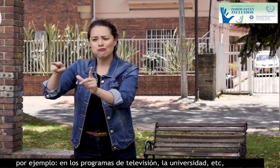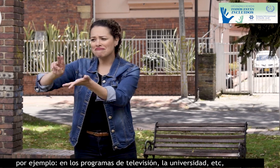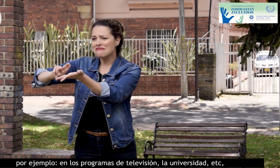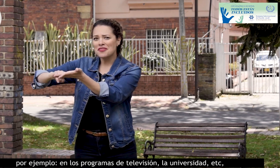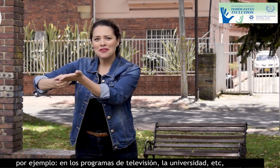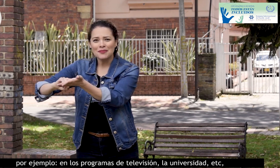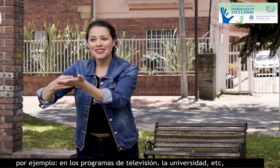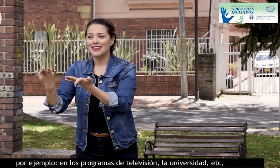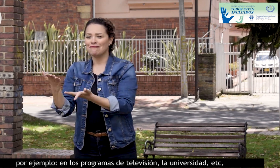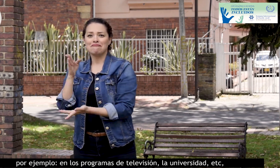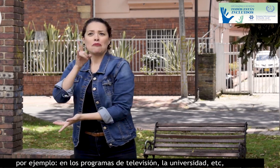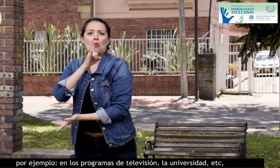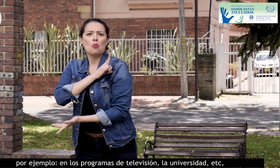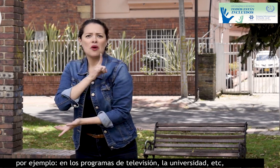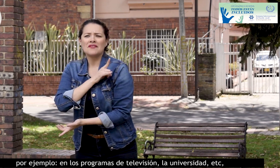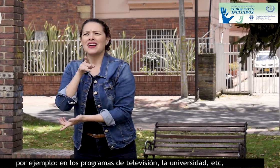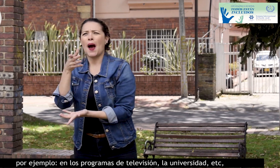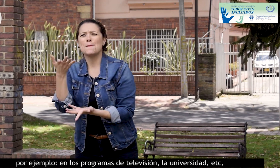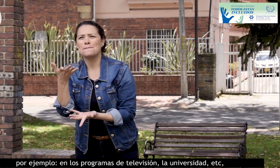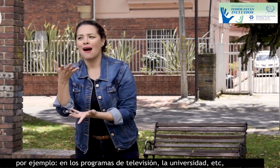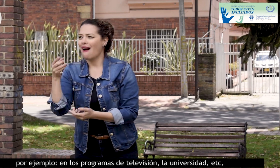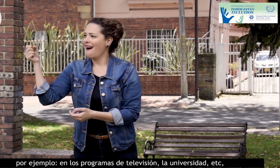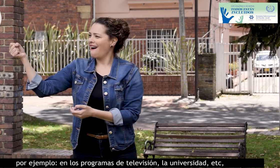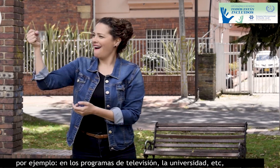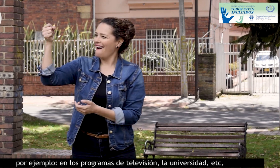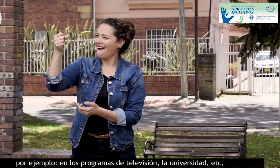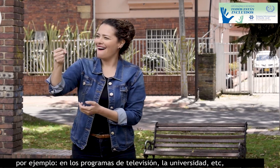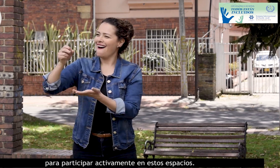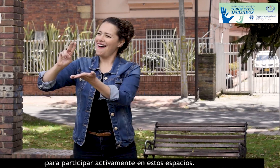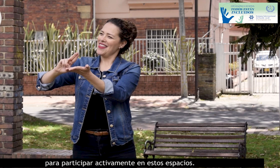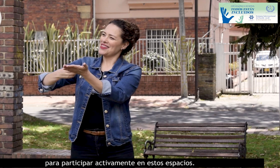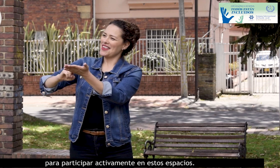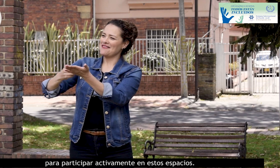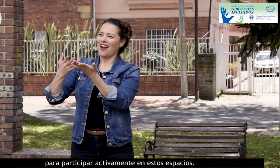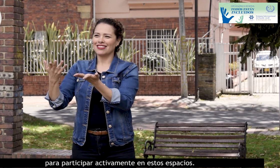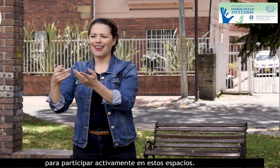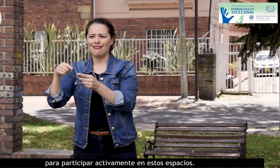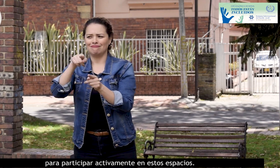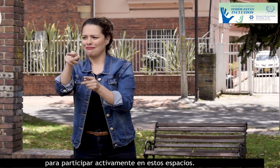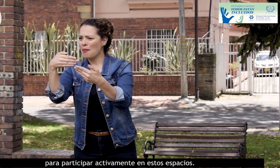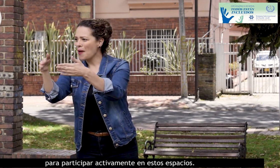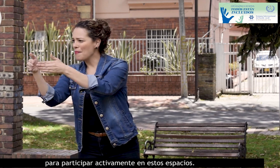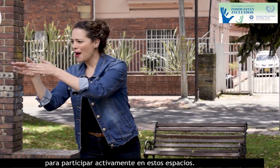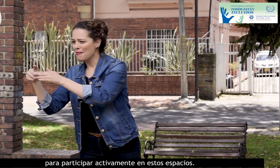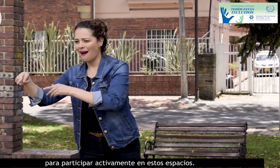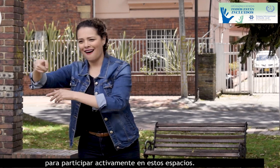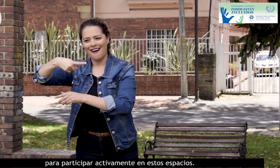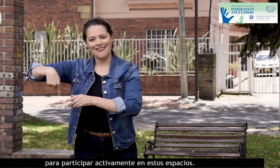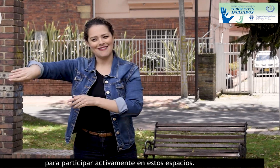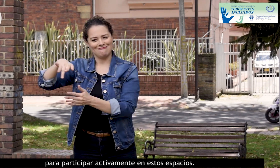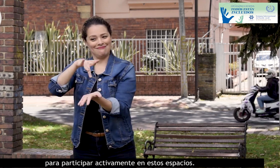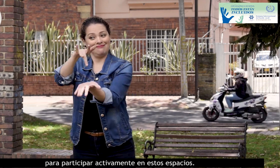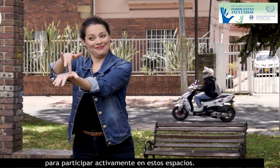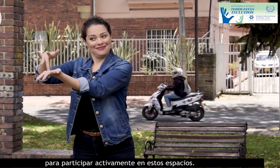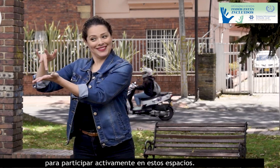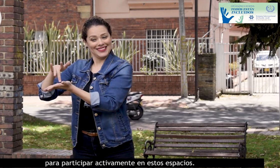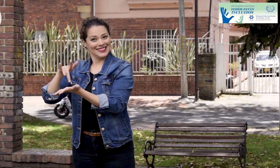interpretación, por ejemplo, en los programas de televisión, la universidad, etc. para participar activamente en estos espacios.